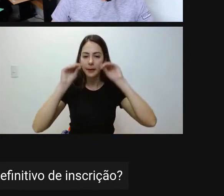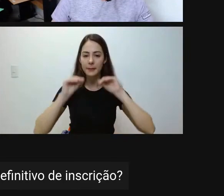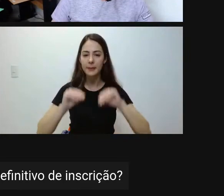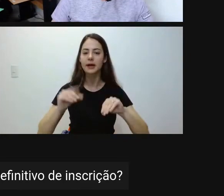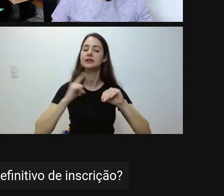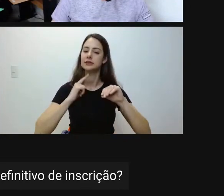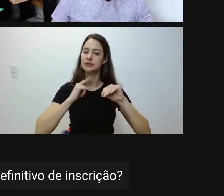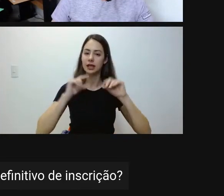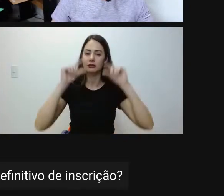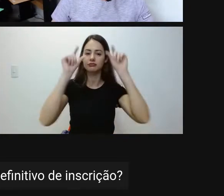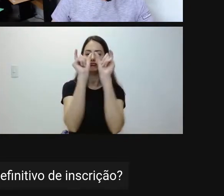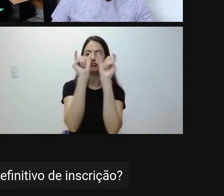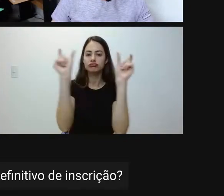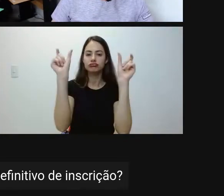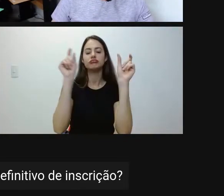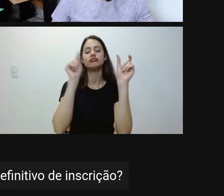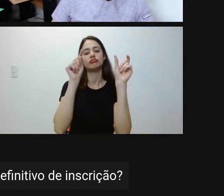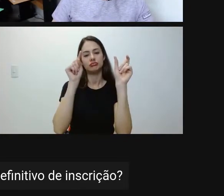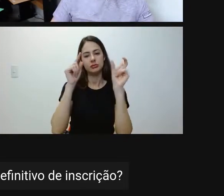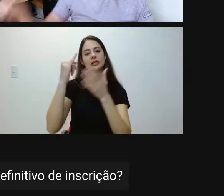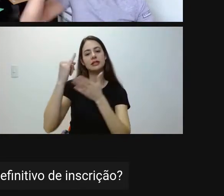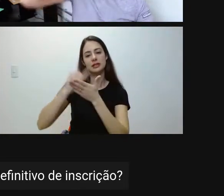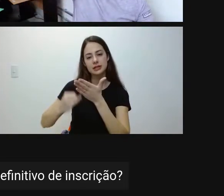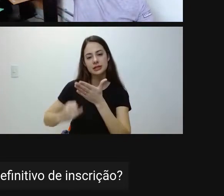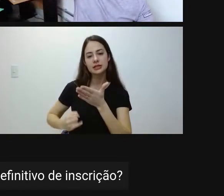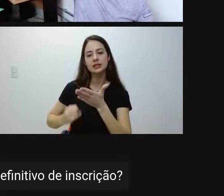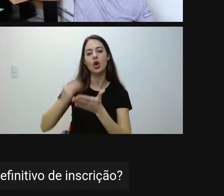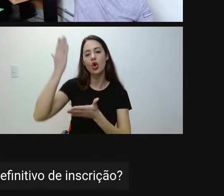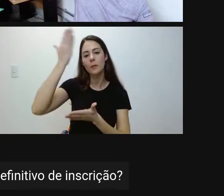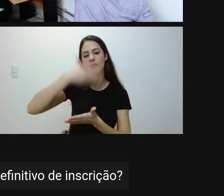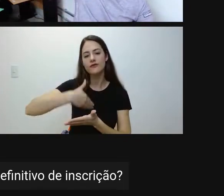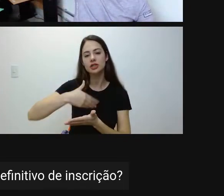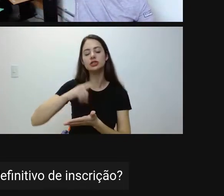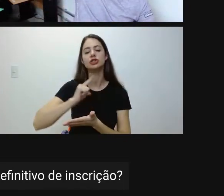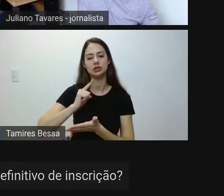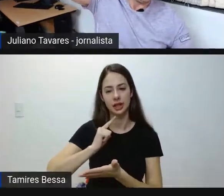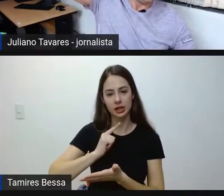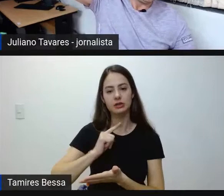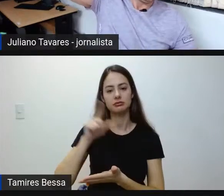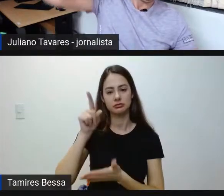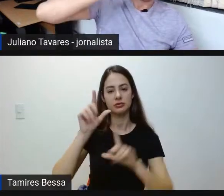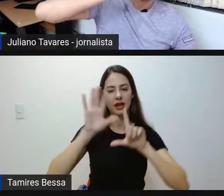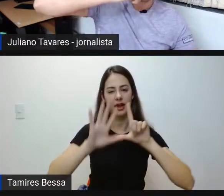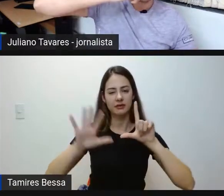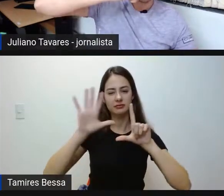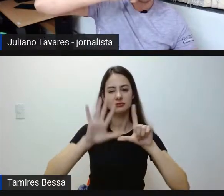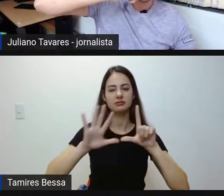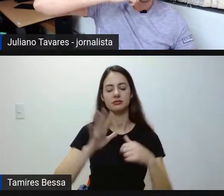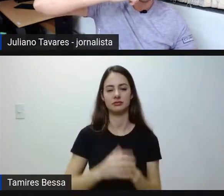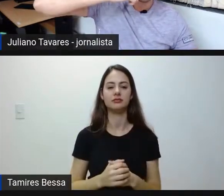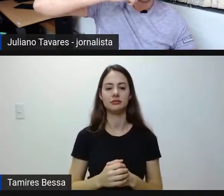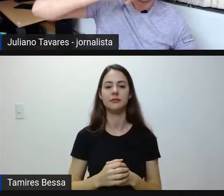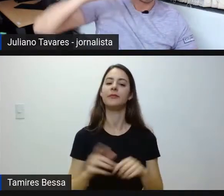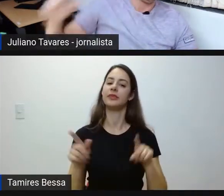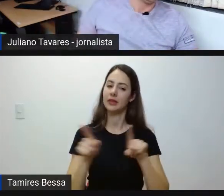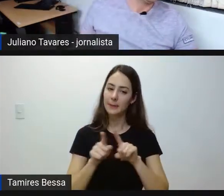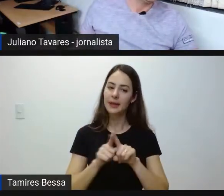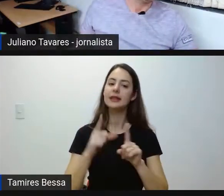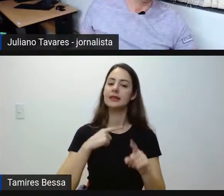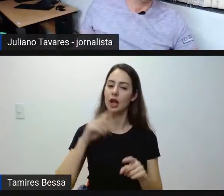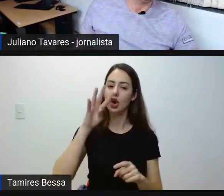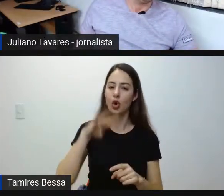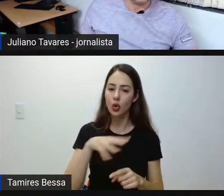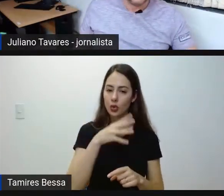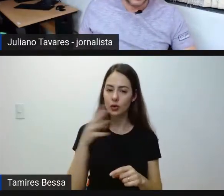comprovante definitivo de inscrição. E a data para a retirada do comprovante definitivo de inscrição está no cronograma do processo seletivo, nos